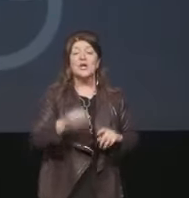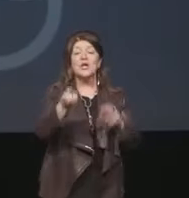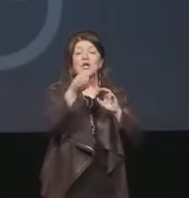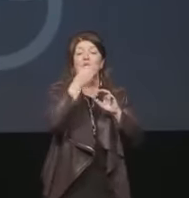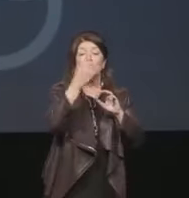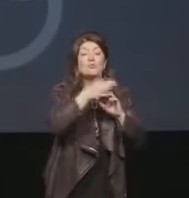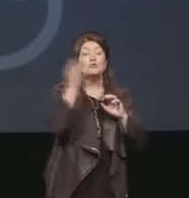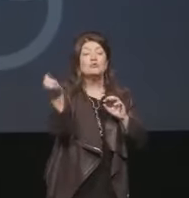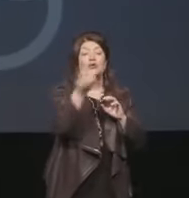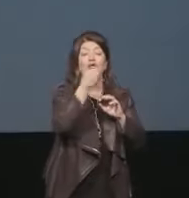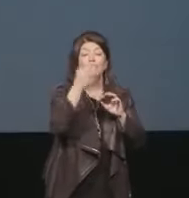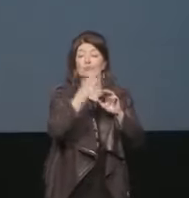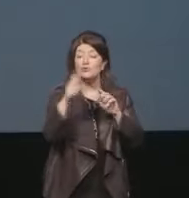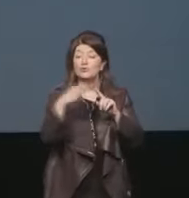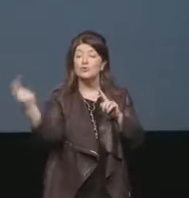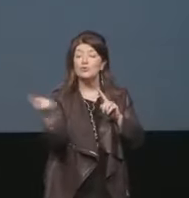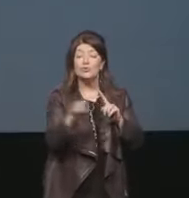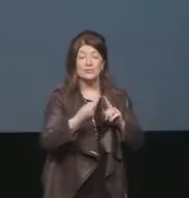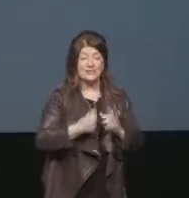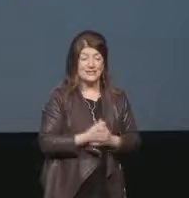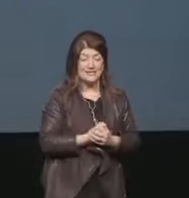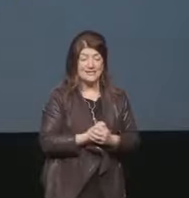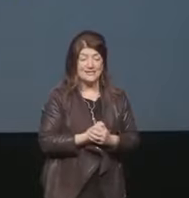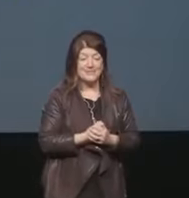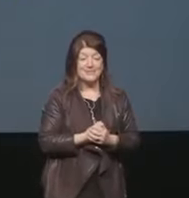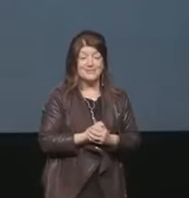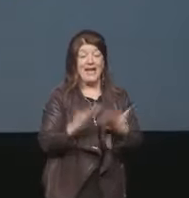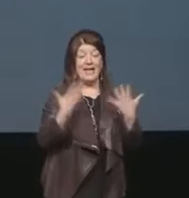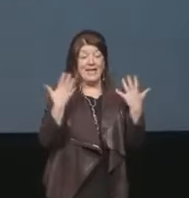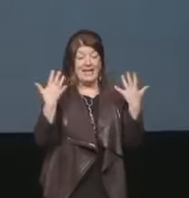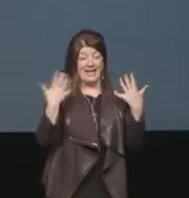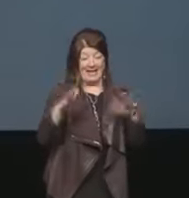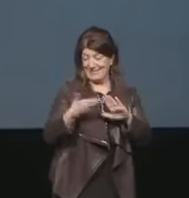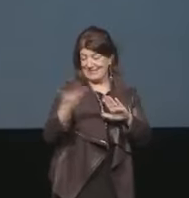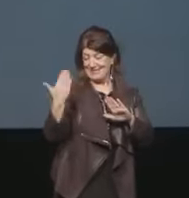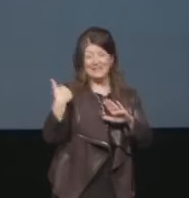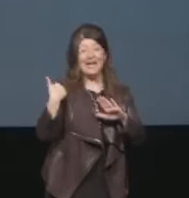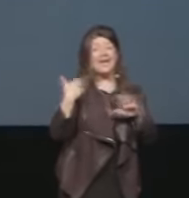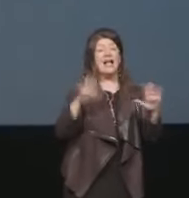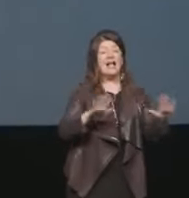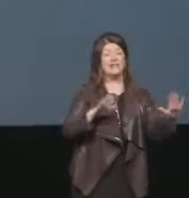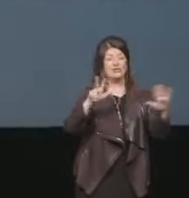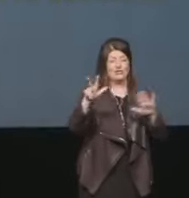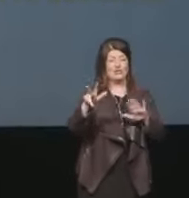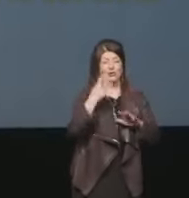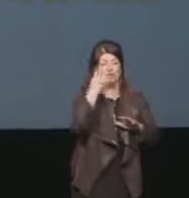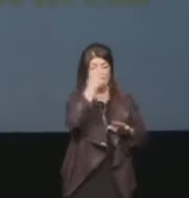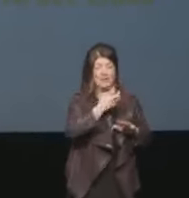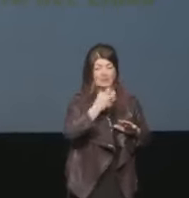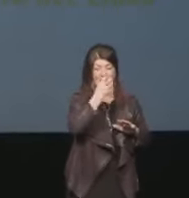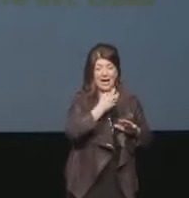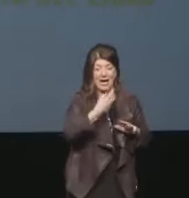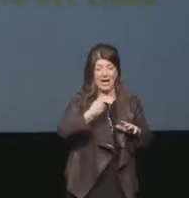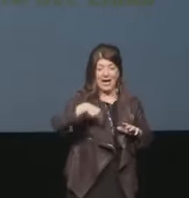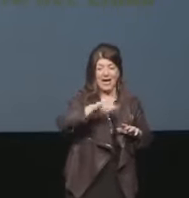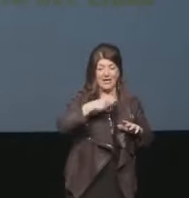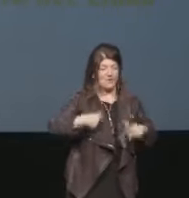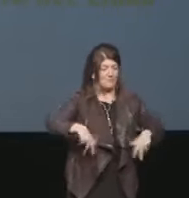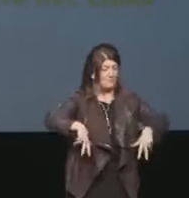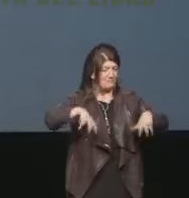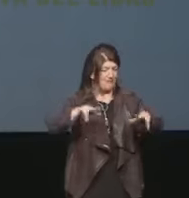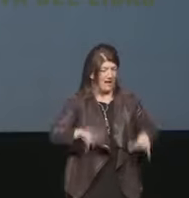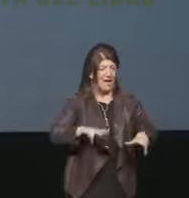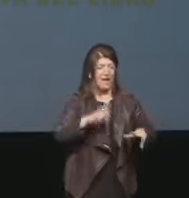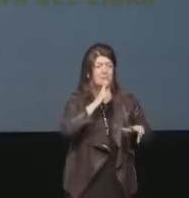buongiorno buongiorno a tutti dal 18 febbraio giorno in siamo diventati definitivamente proprietari del